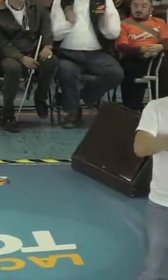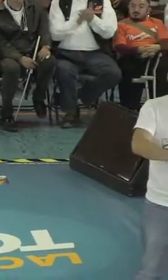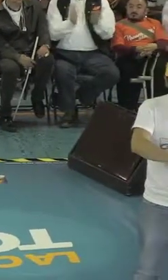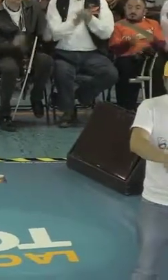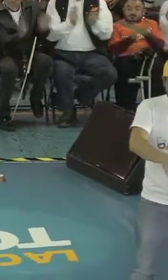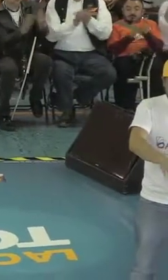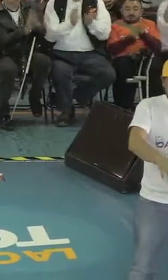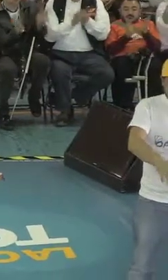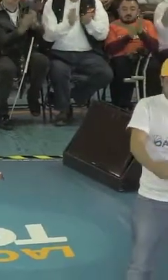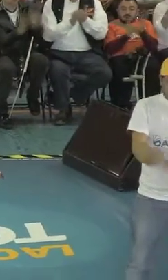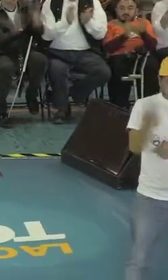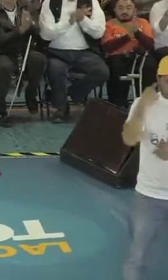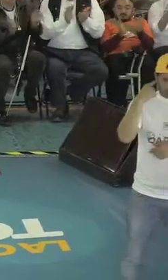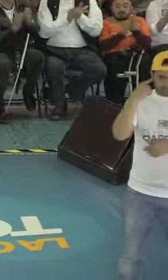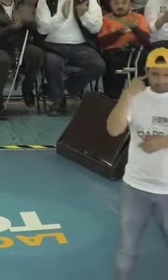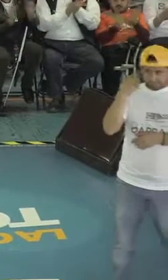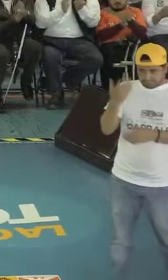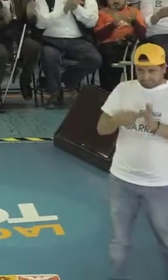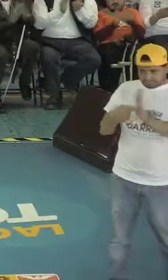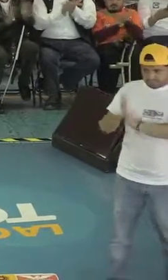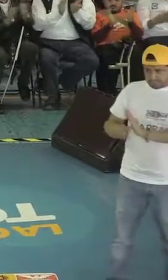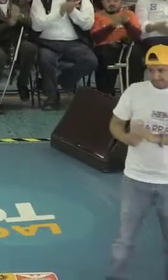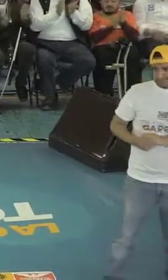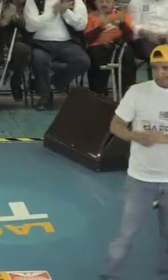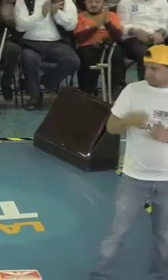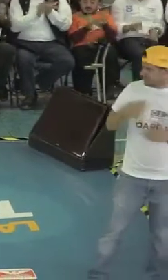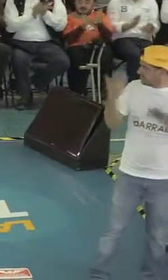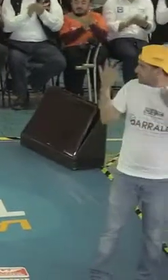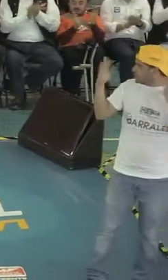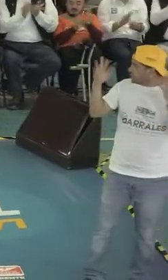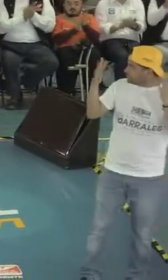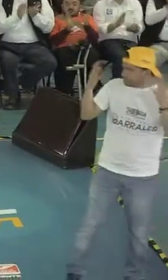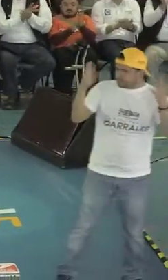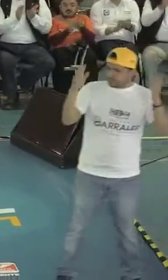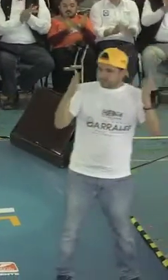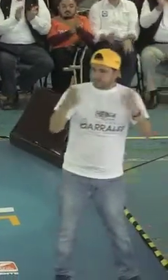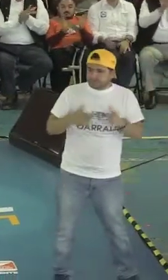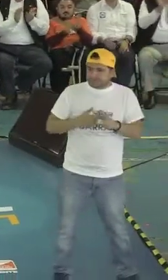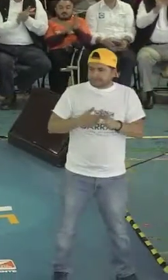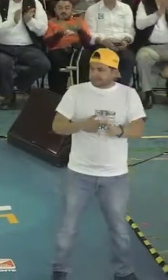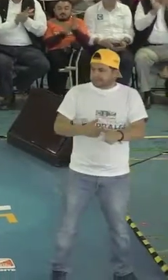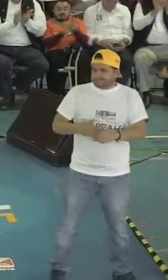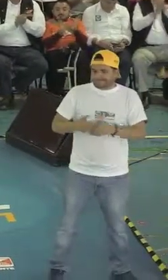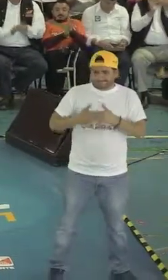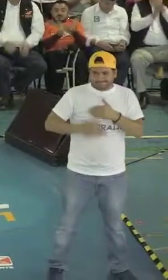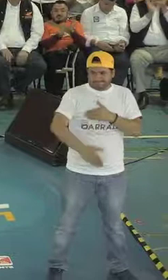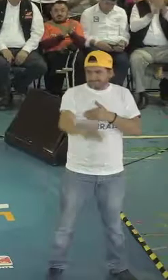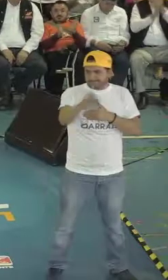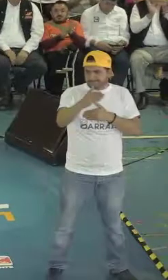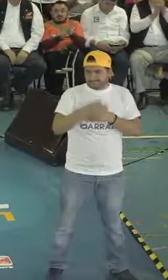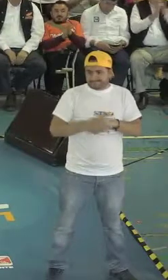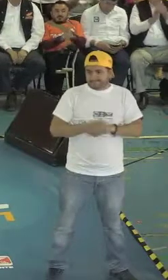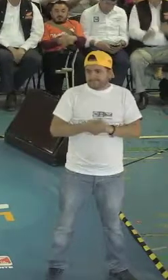pantallas. Eso es lo que queremos para que les haya ese contacto permanente con todas y con todos